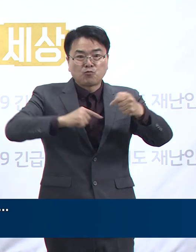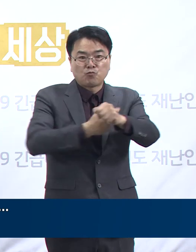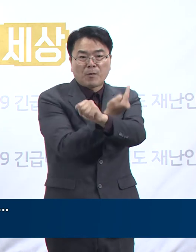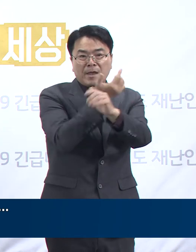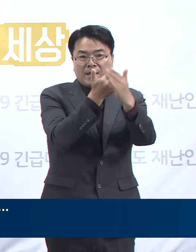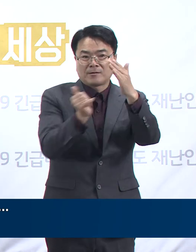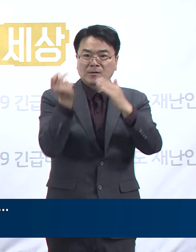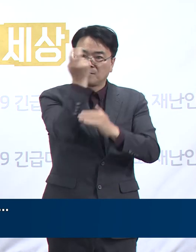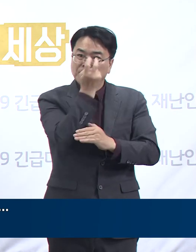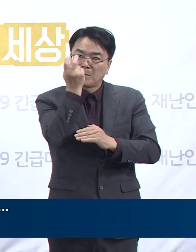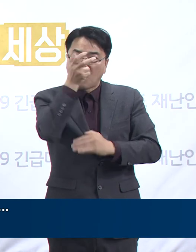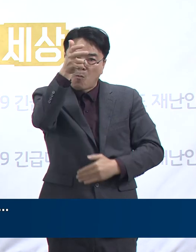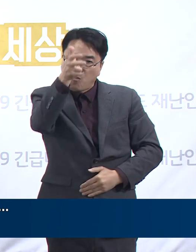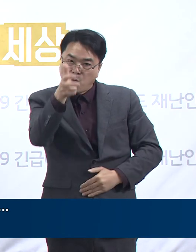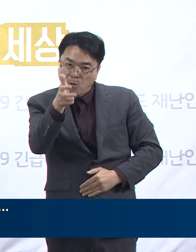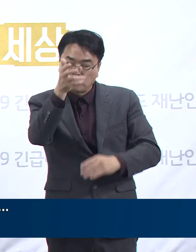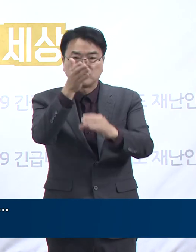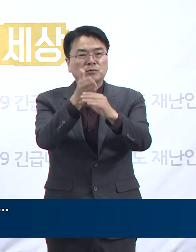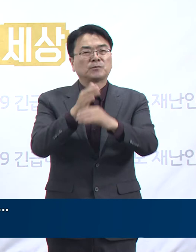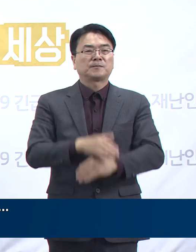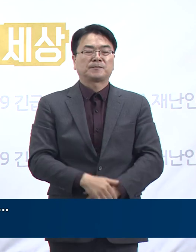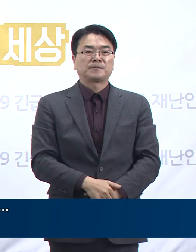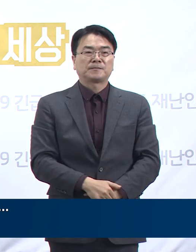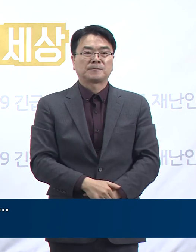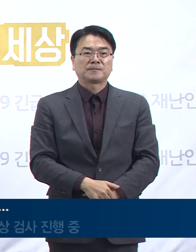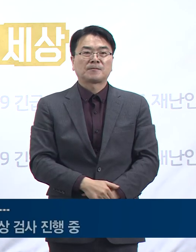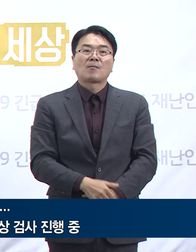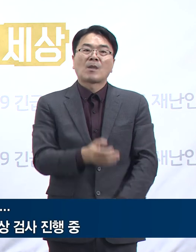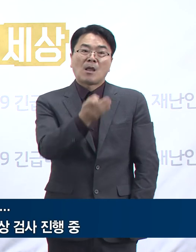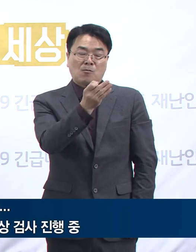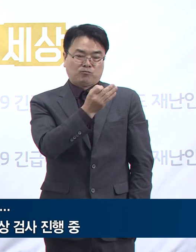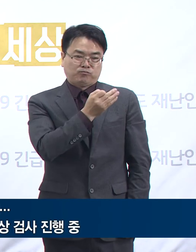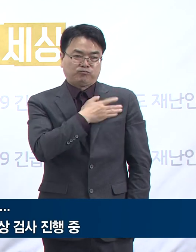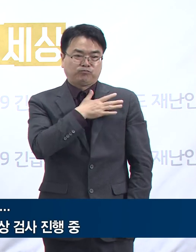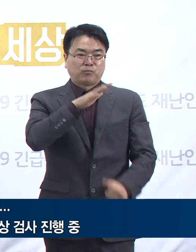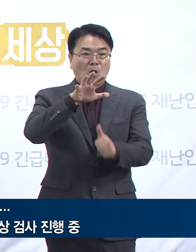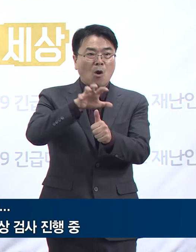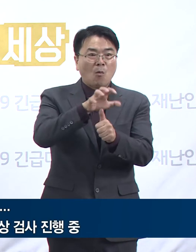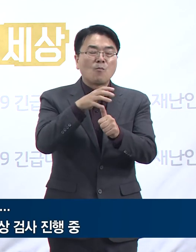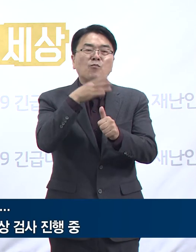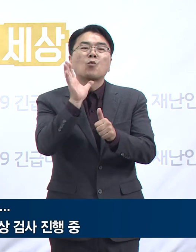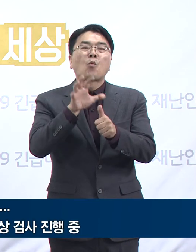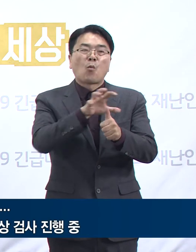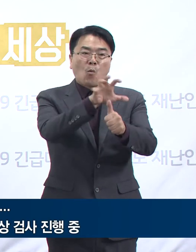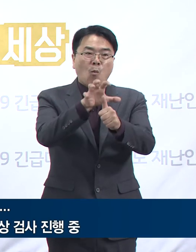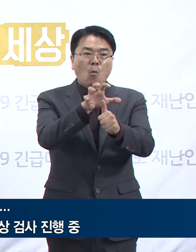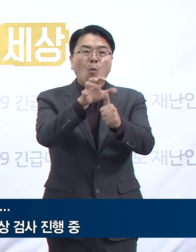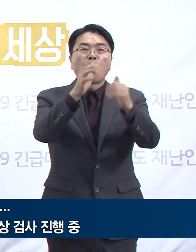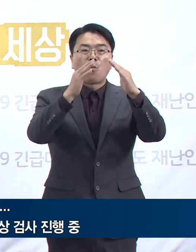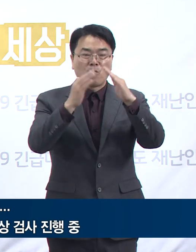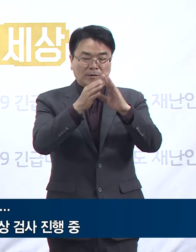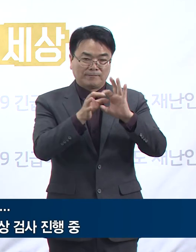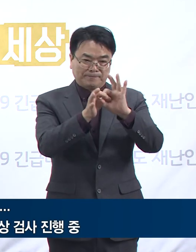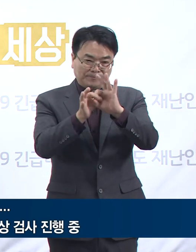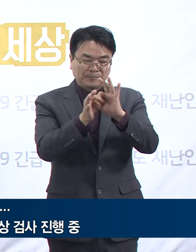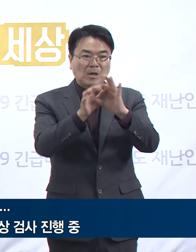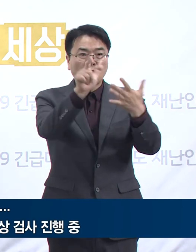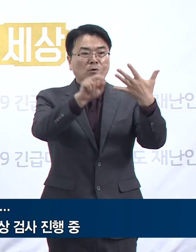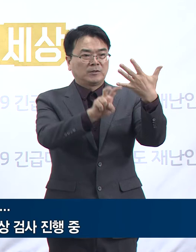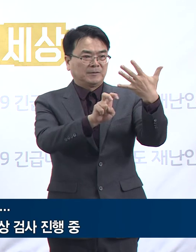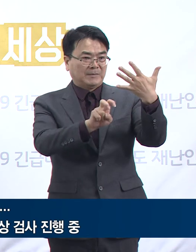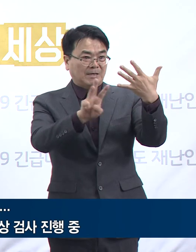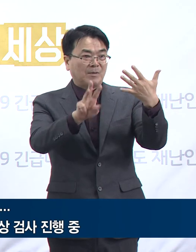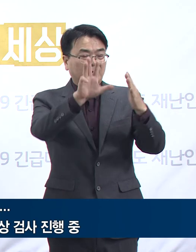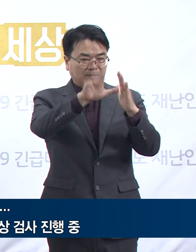모니터링 중입니다. 다음은 부천시 요양원 관련된 확진 상황입니다. 지난 9월 23일